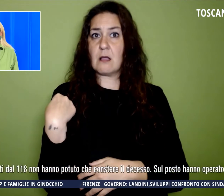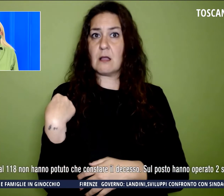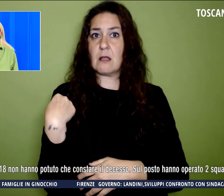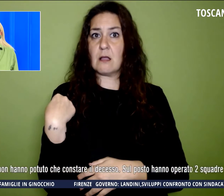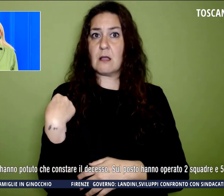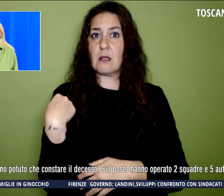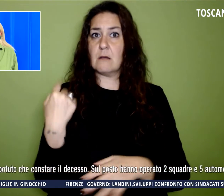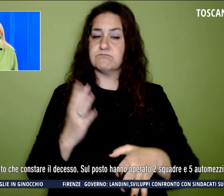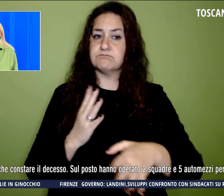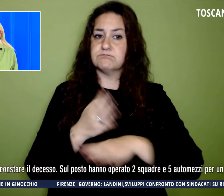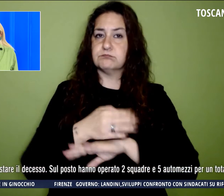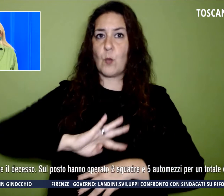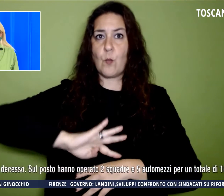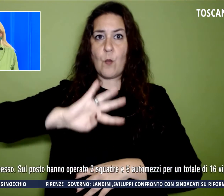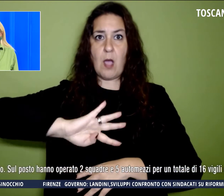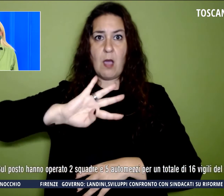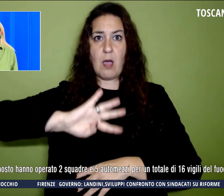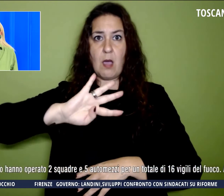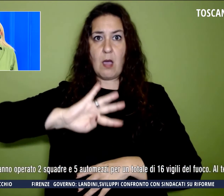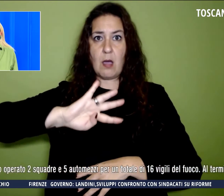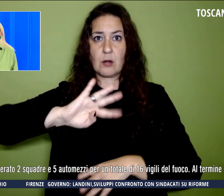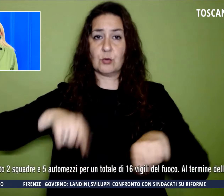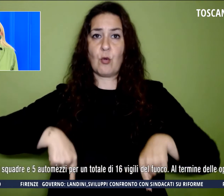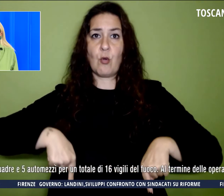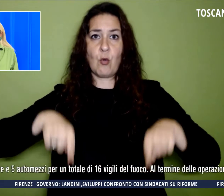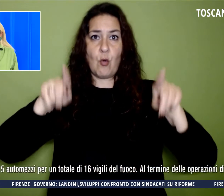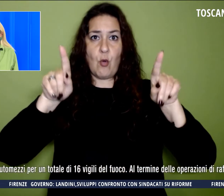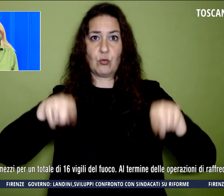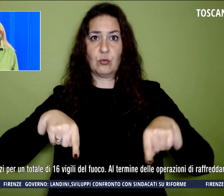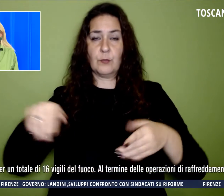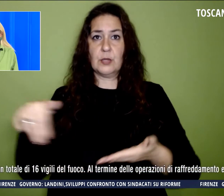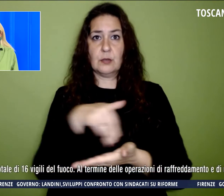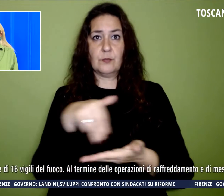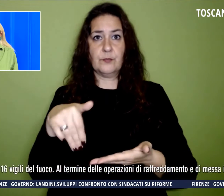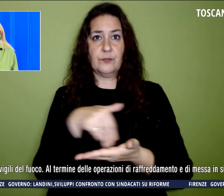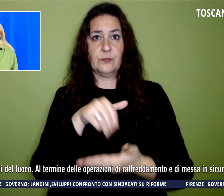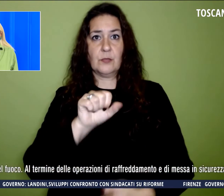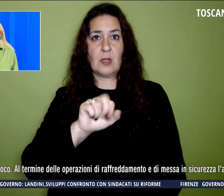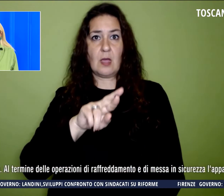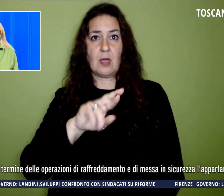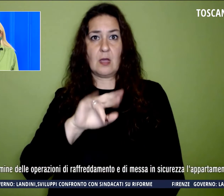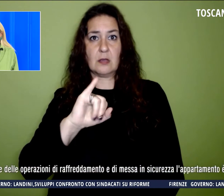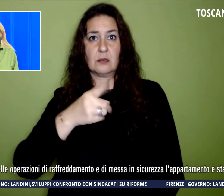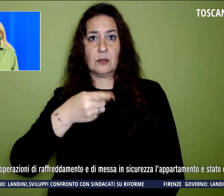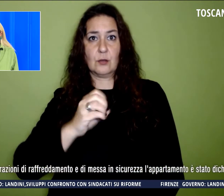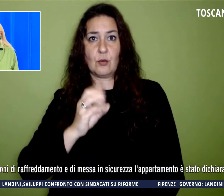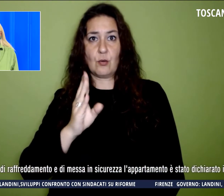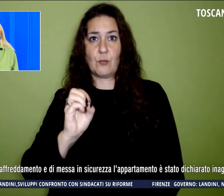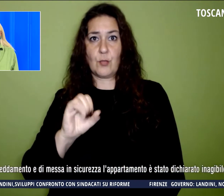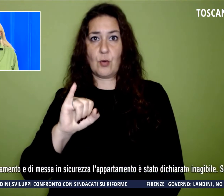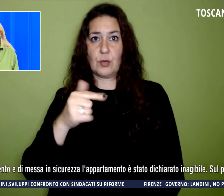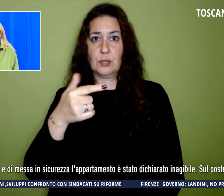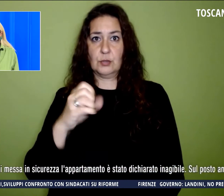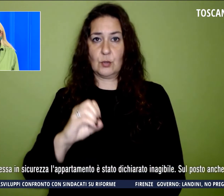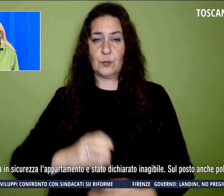al quarto piano di un condominio in via Arrigo Boito. Purtroppo per l